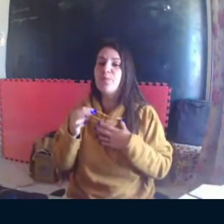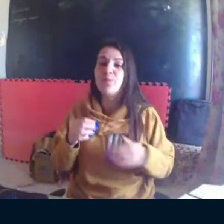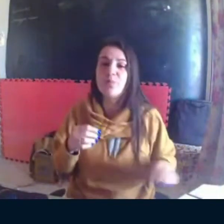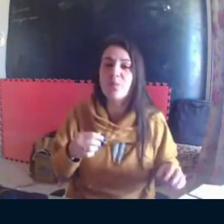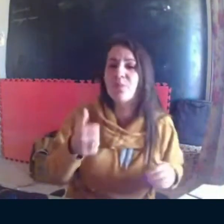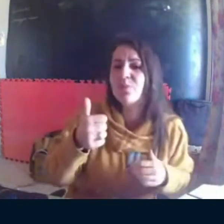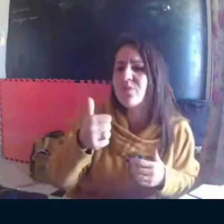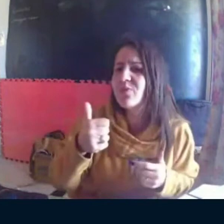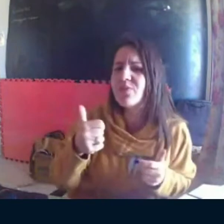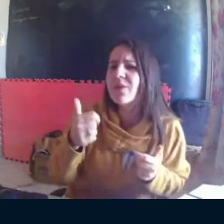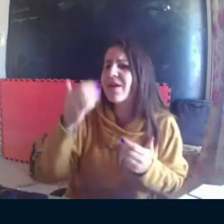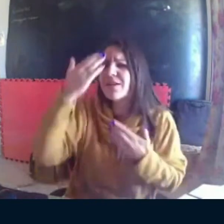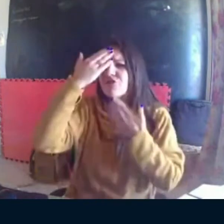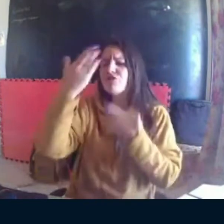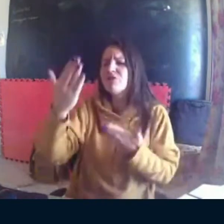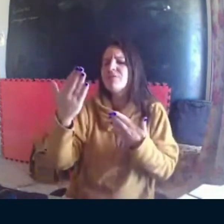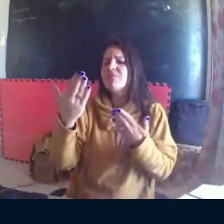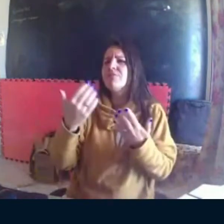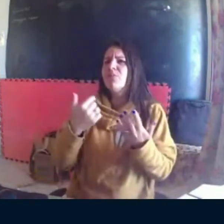Tradução cultural.